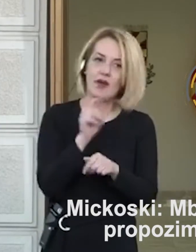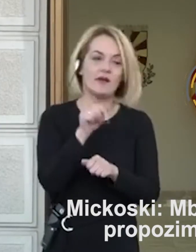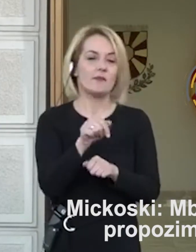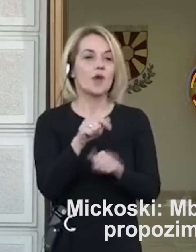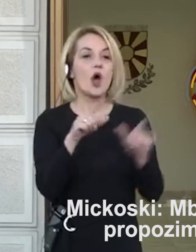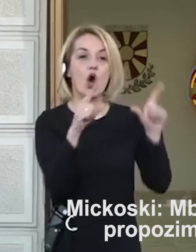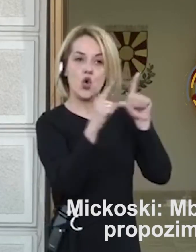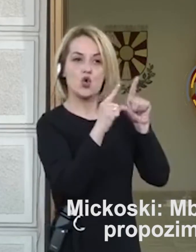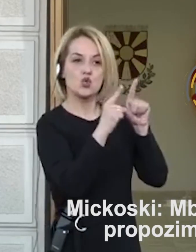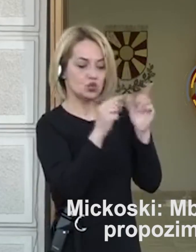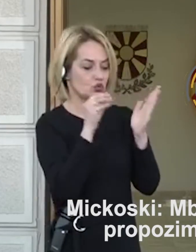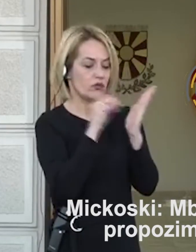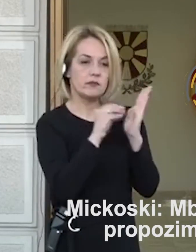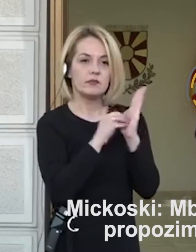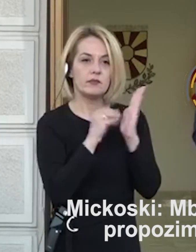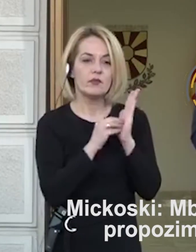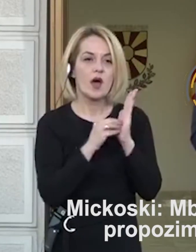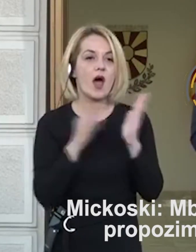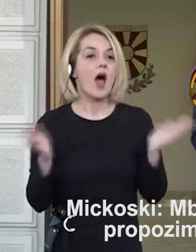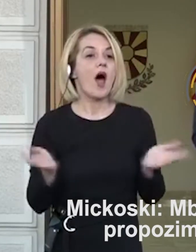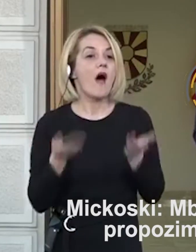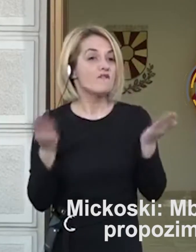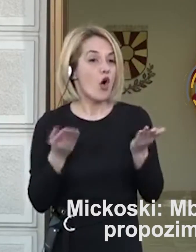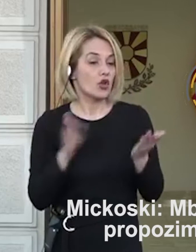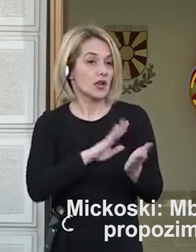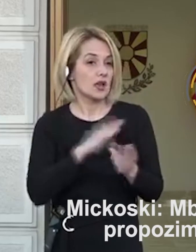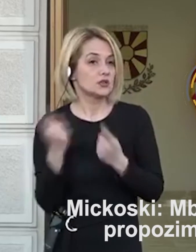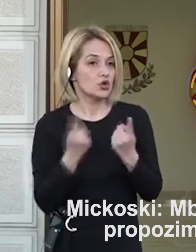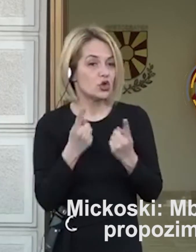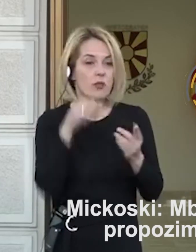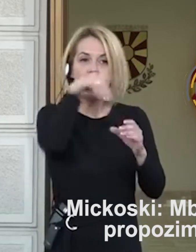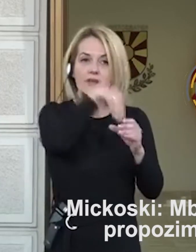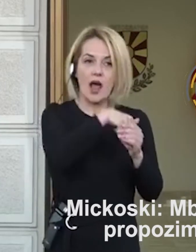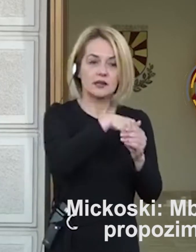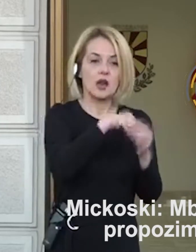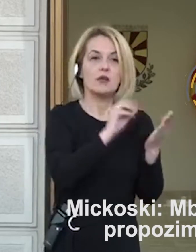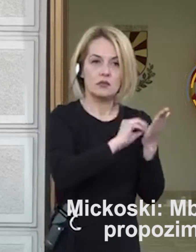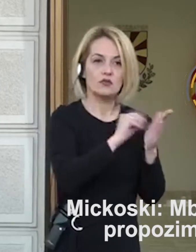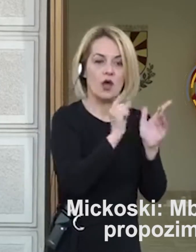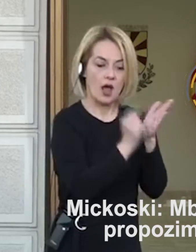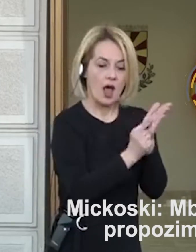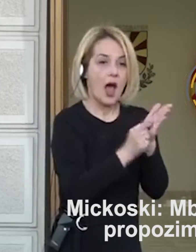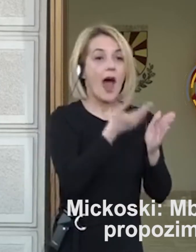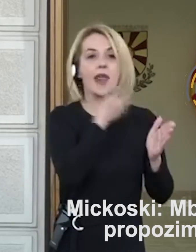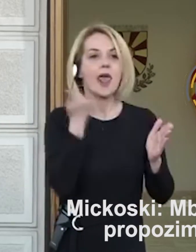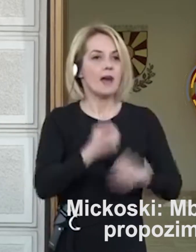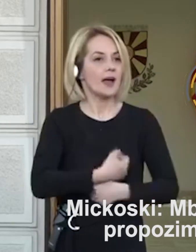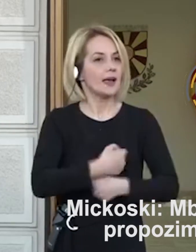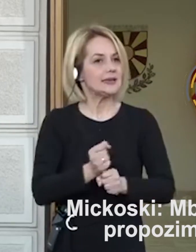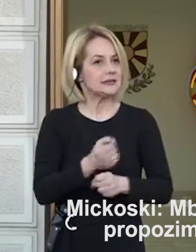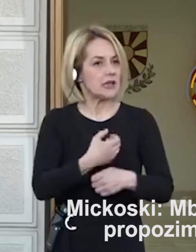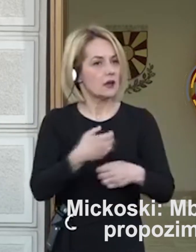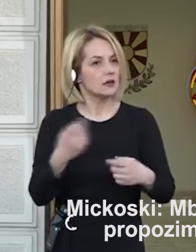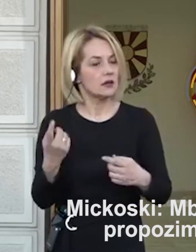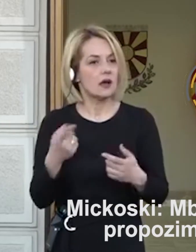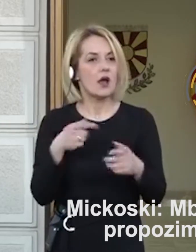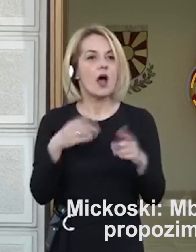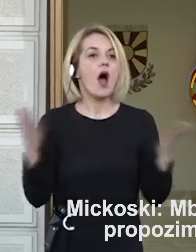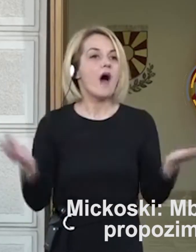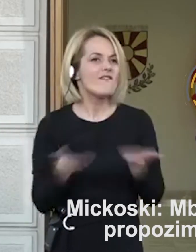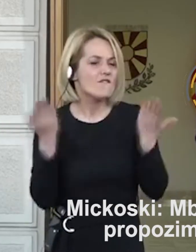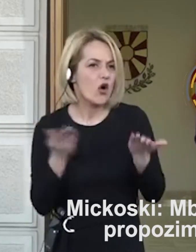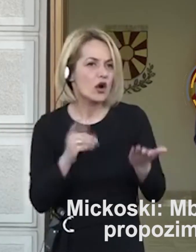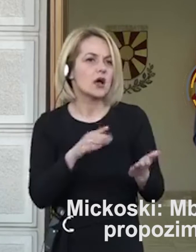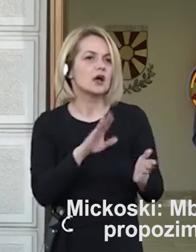Уставот предвидува воренна состојба, а не предвидува кризна состојба, но оно кое што е ишто така значено е што воренна